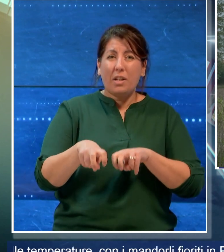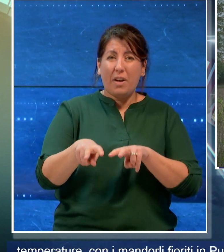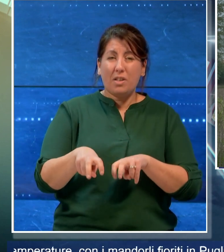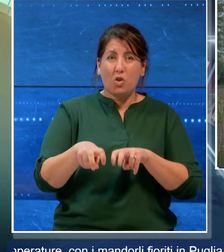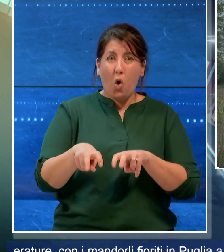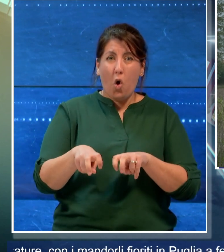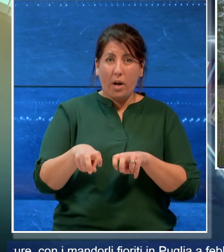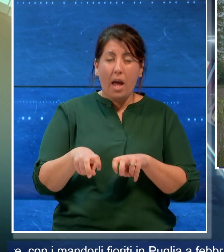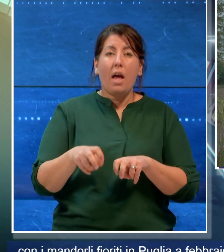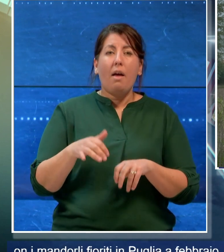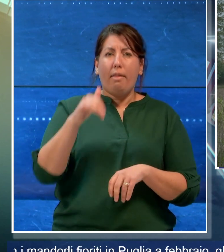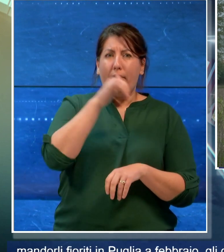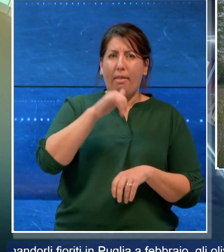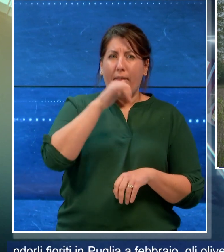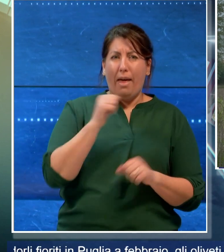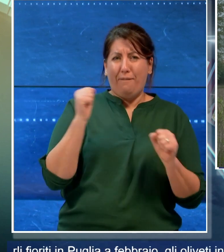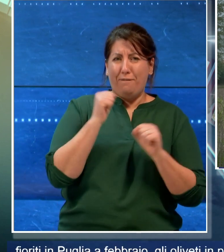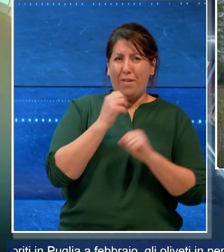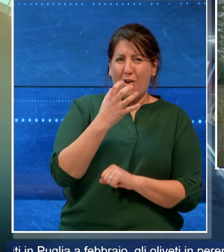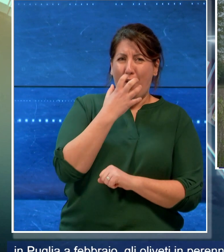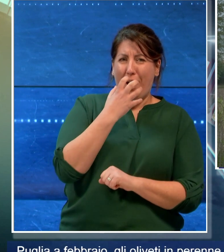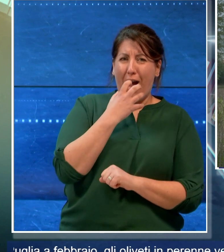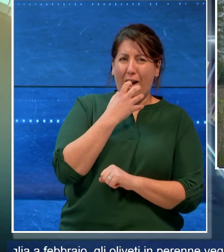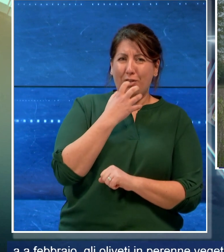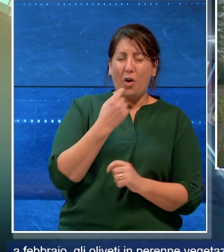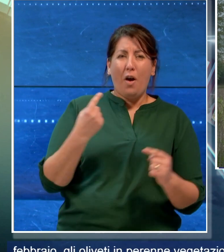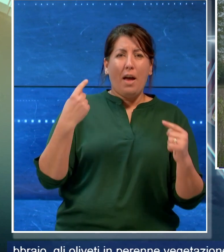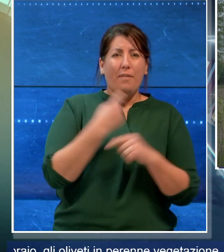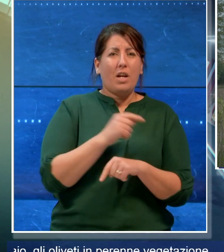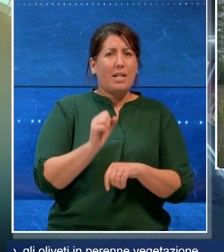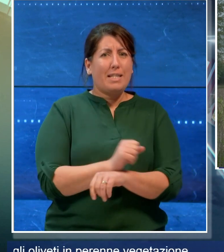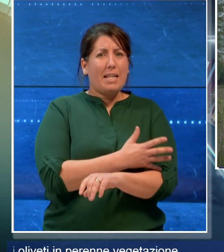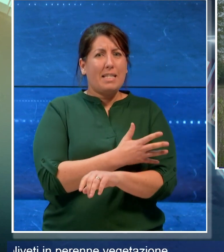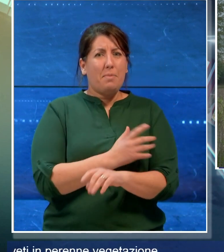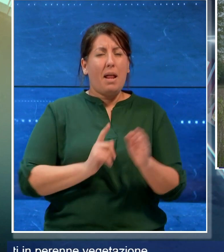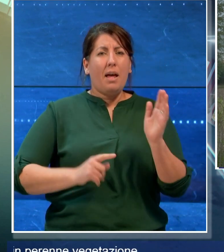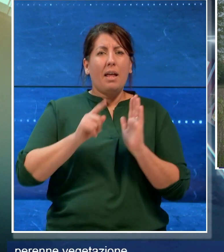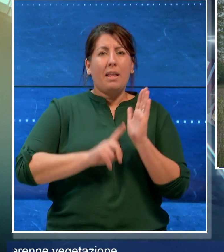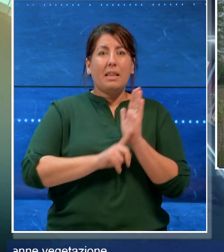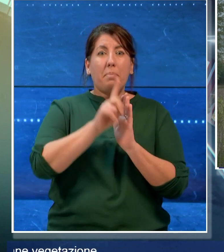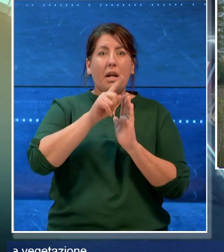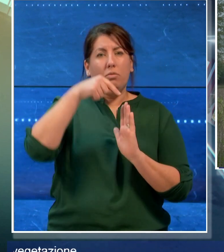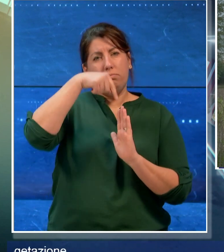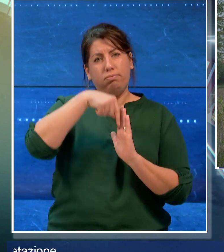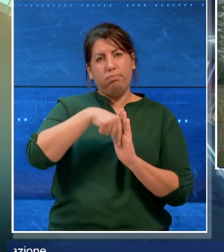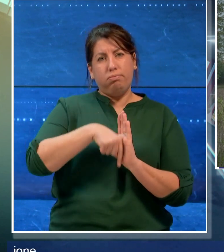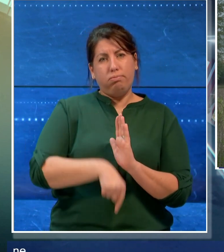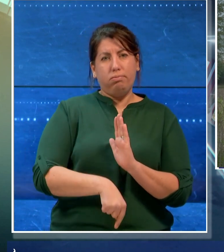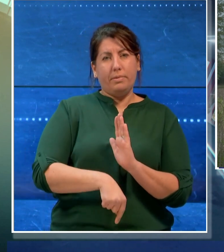sono ancora più sensibili al maltempo e al previsto abbassamento delle temperature